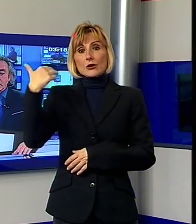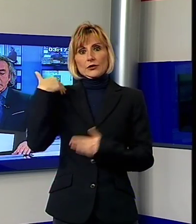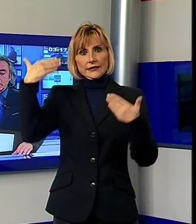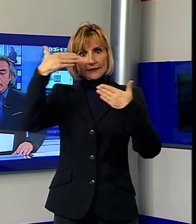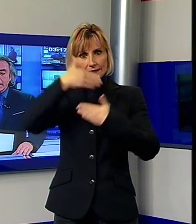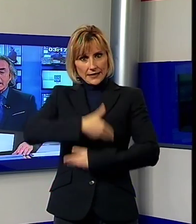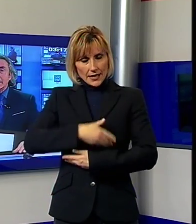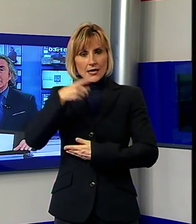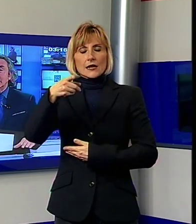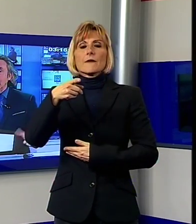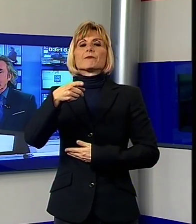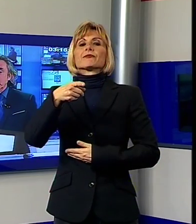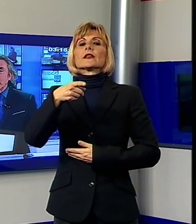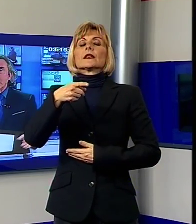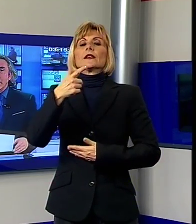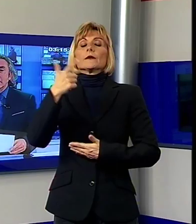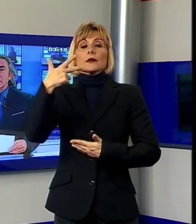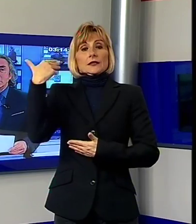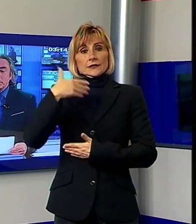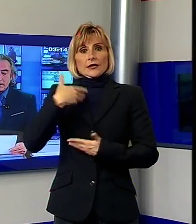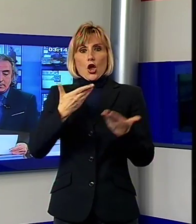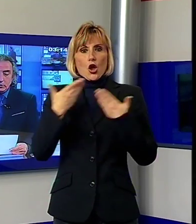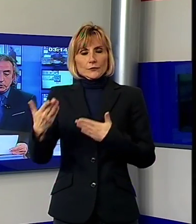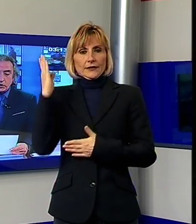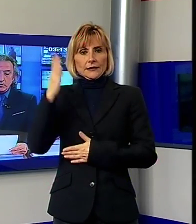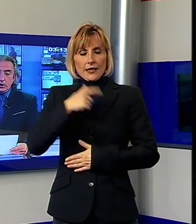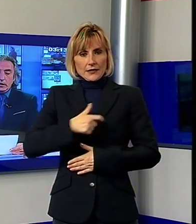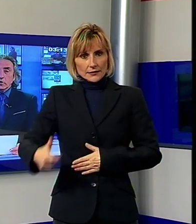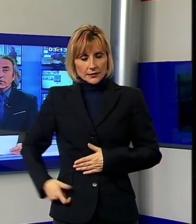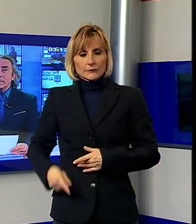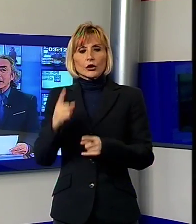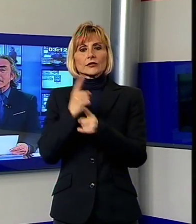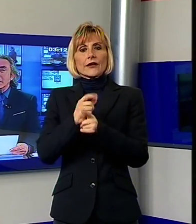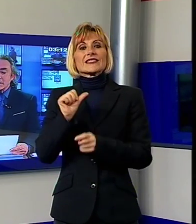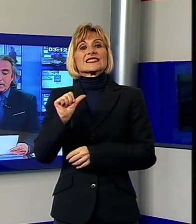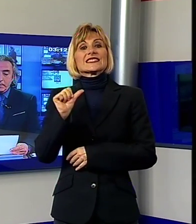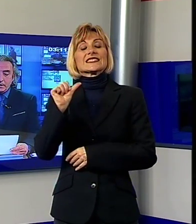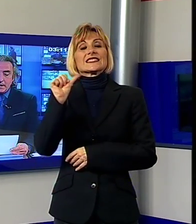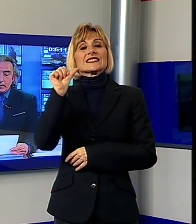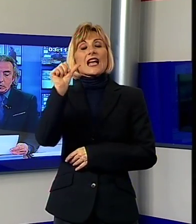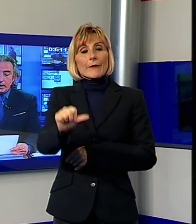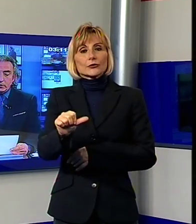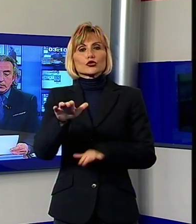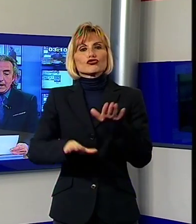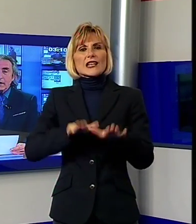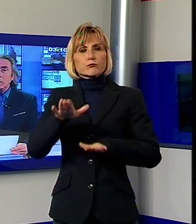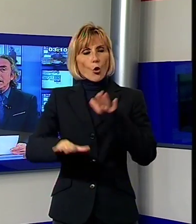ciaspolata che era stata programmata invece per sabato prossimo. Siamo confermate invece sempre per sabato 4 febbraio l